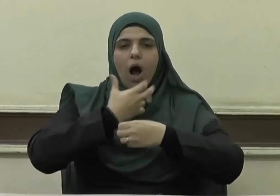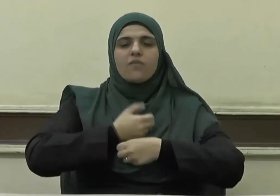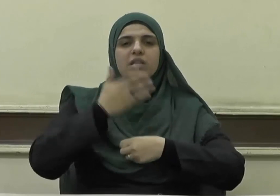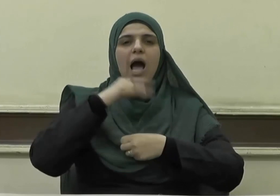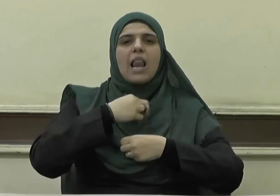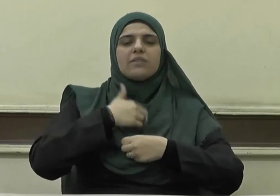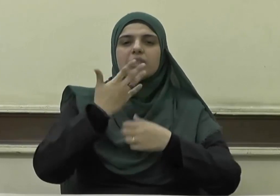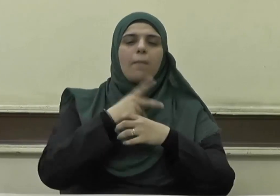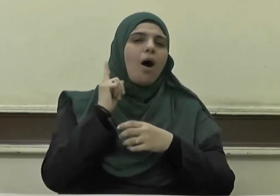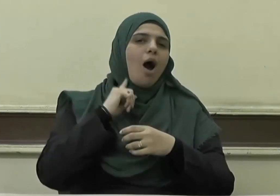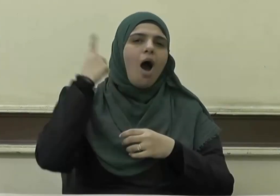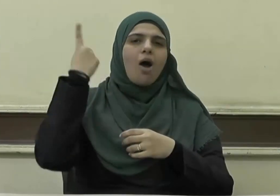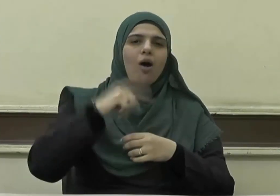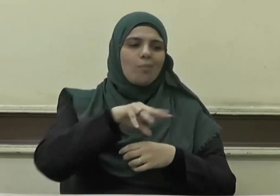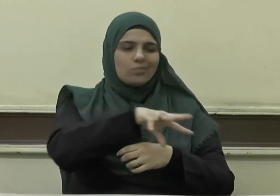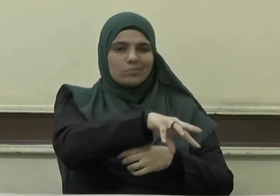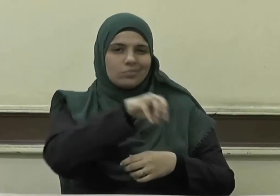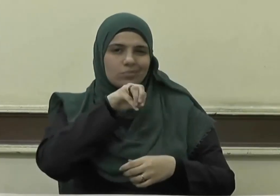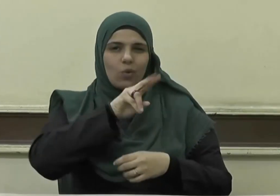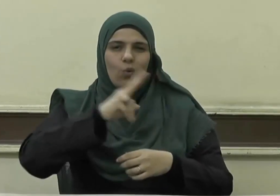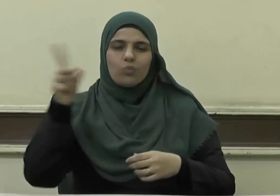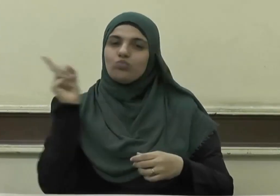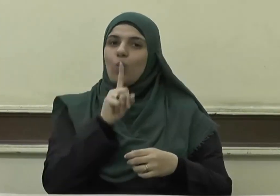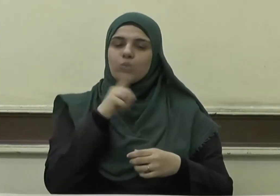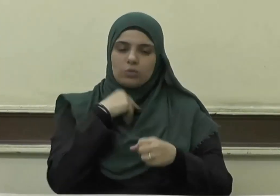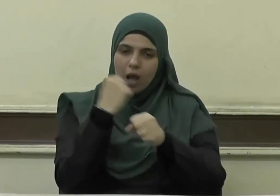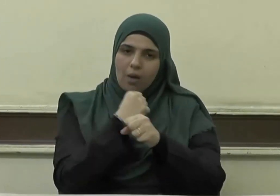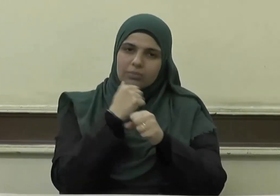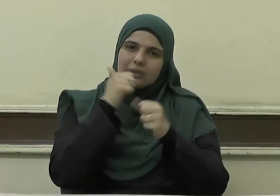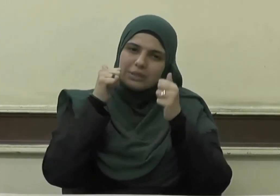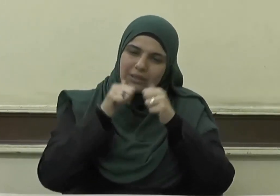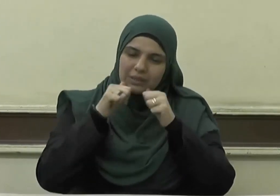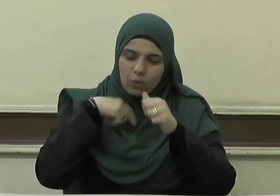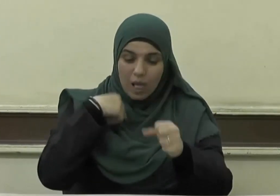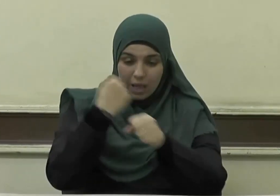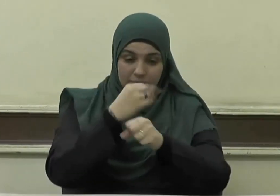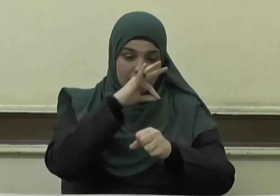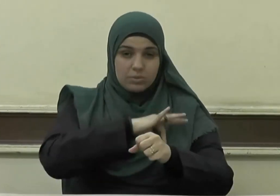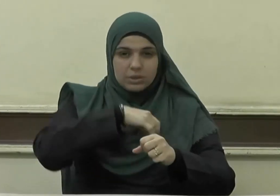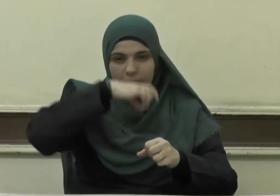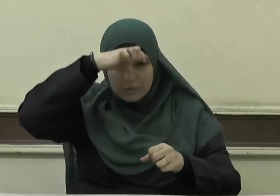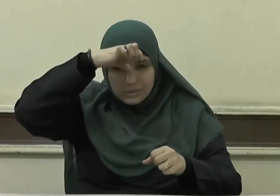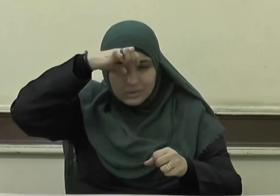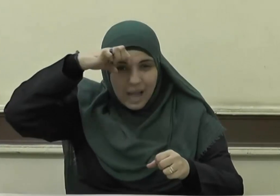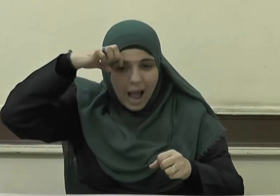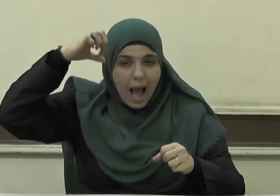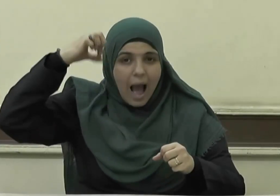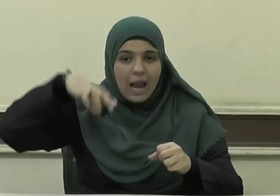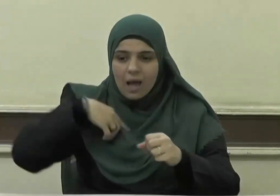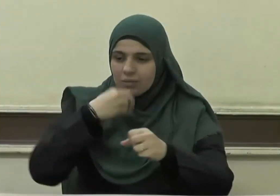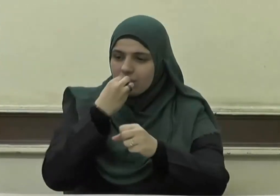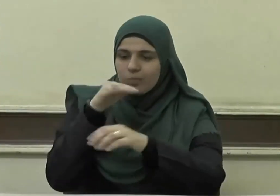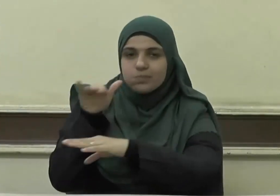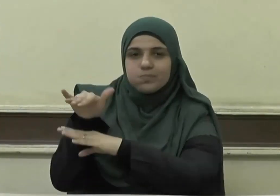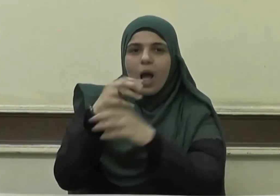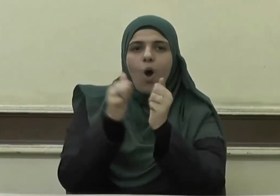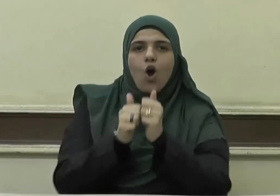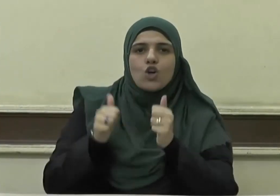الحرام ويكسب من عرقه قوت أولاده وأسرته عملا